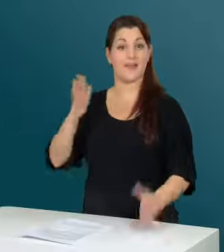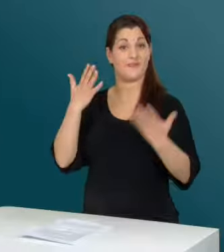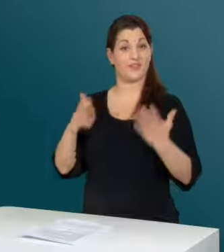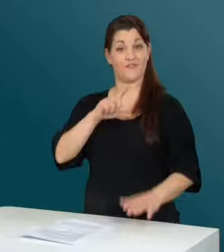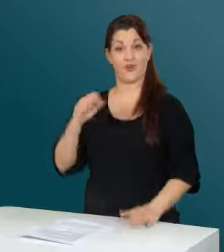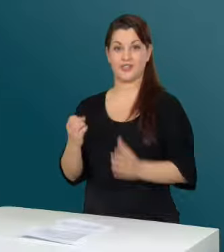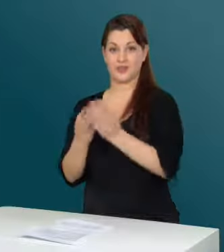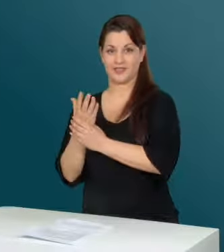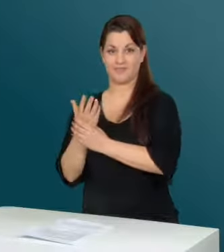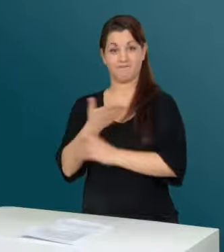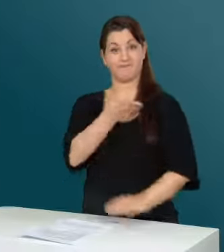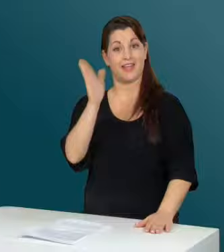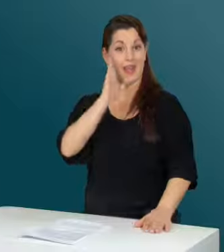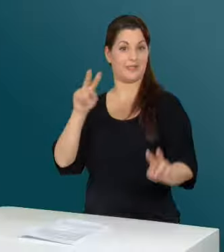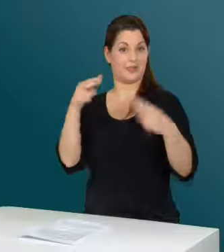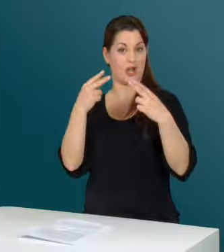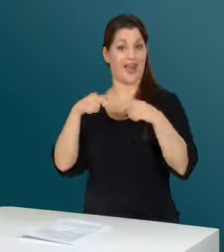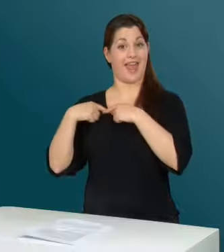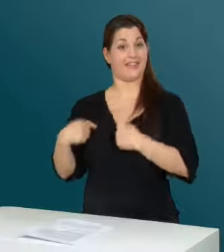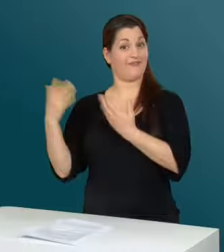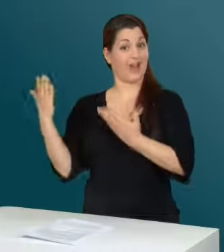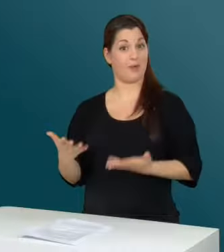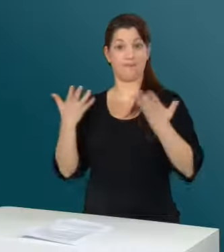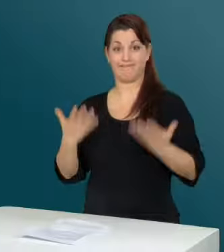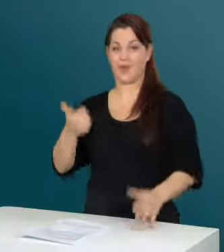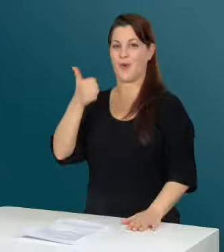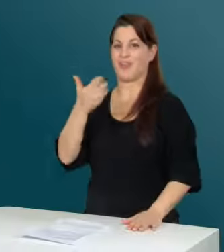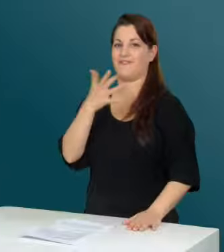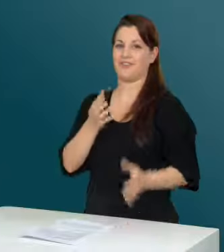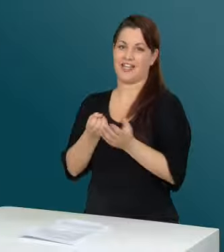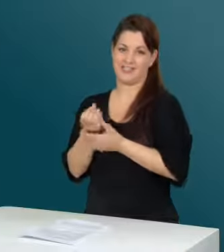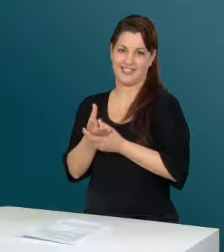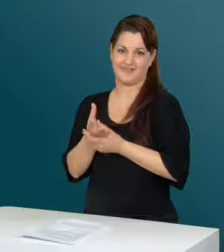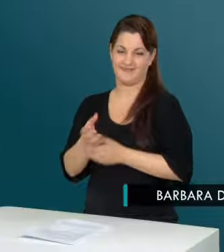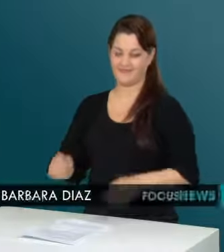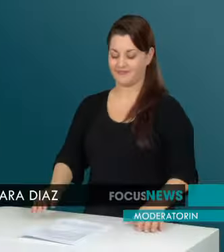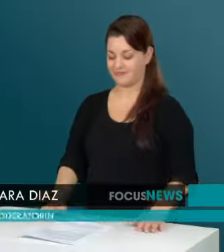Willkommen zu Focus News. Liebe Zuschauende, herzlich willkommen zur 150. News-Sendung.